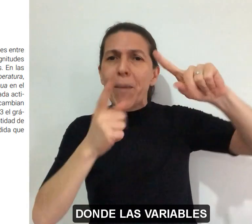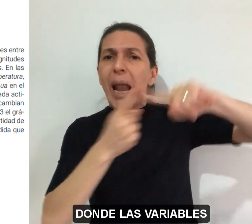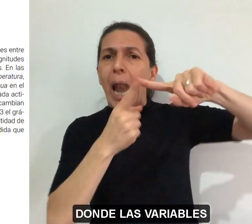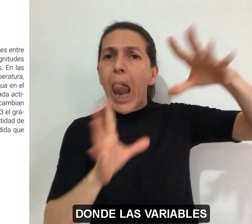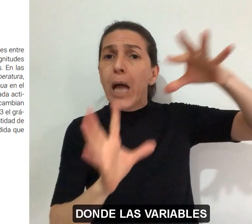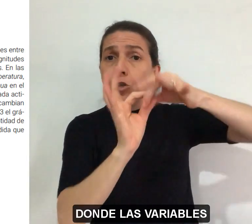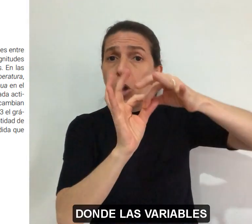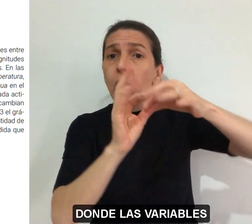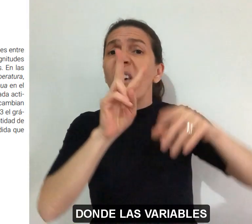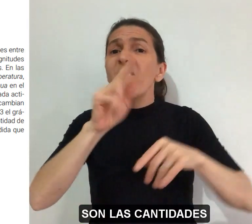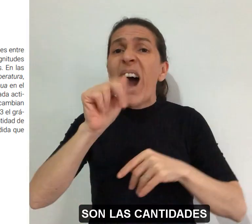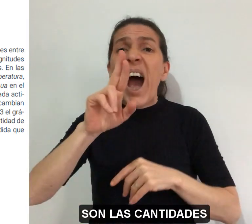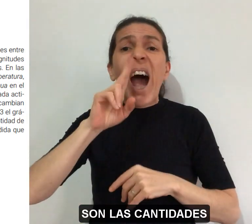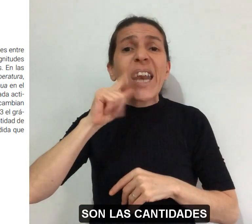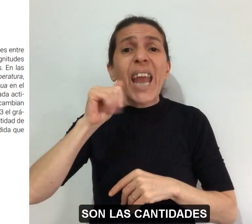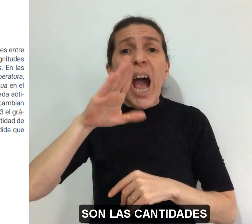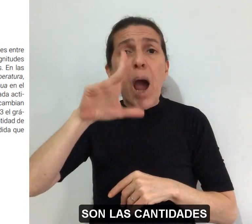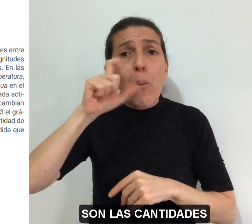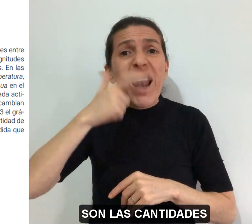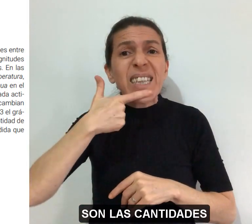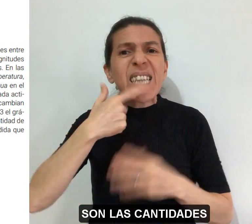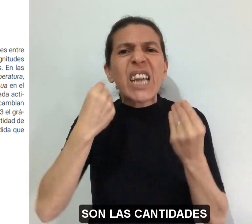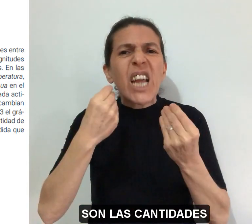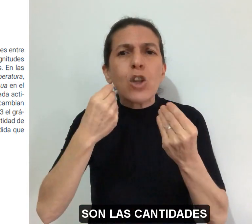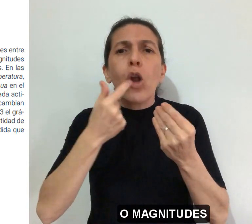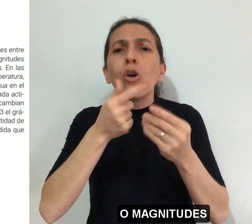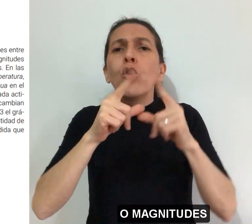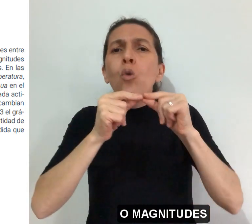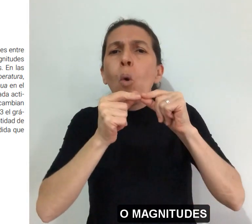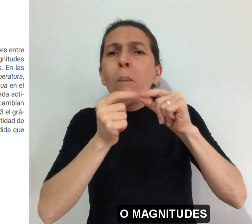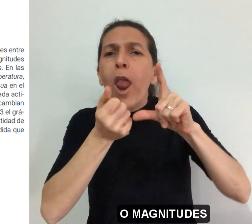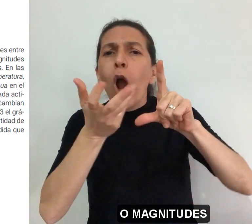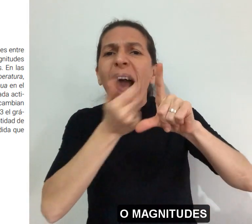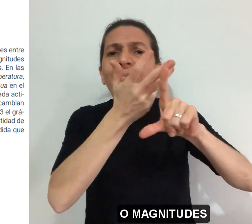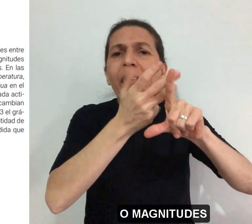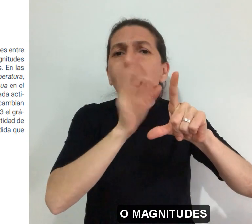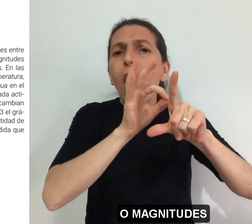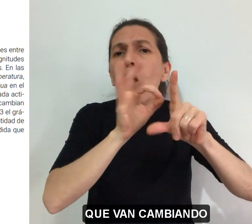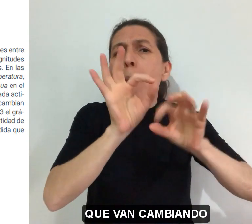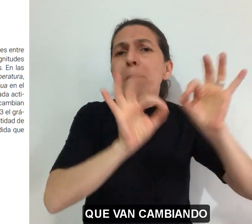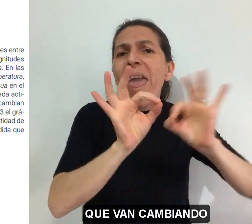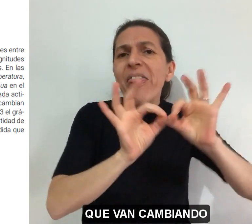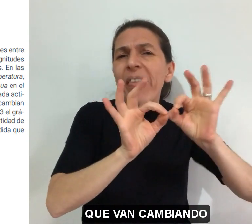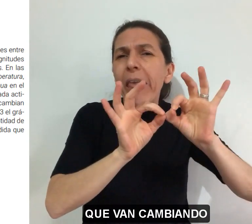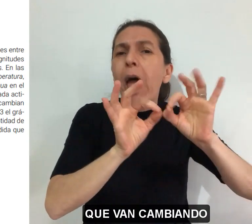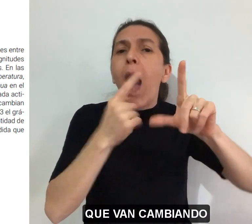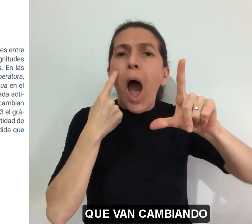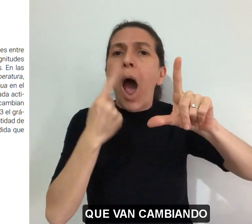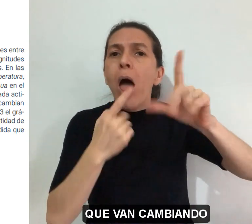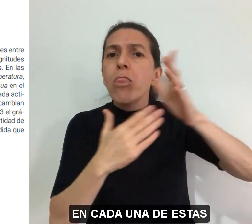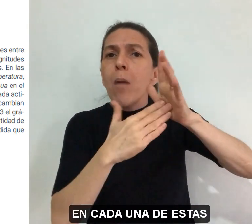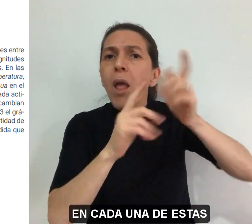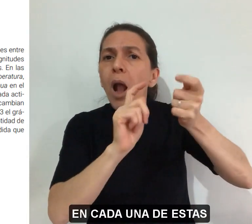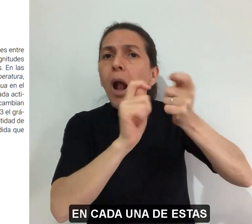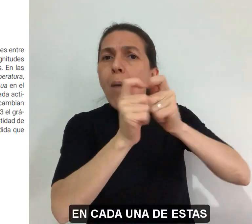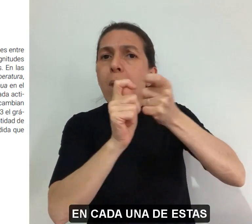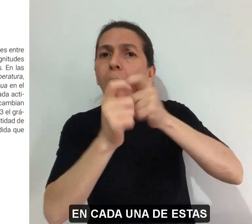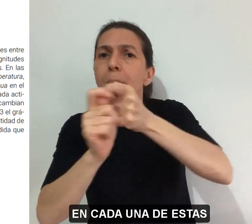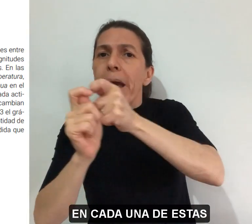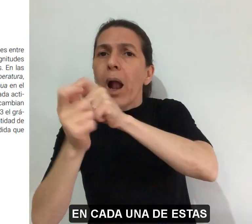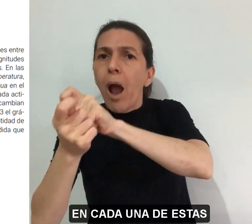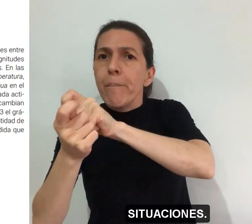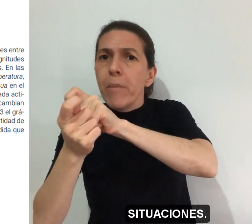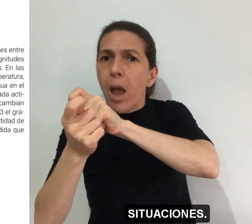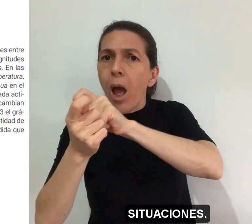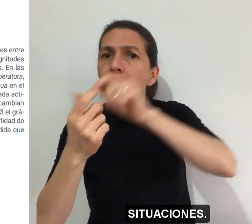las variables son las cantidades o magnitudes que van cambiando en cada